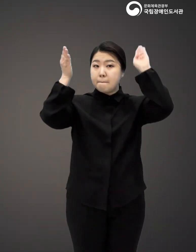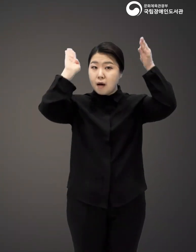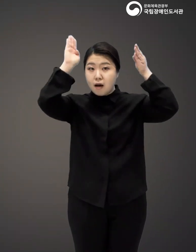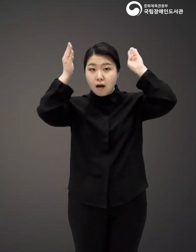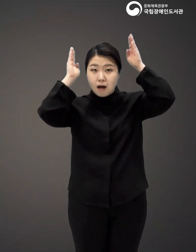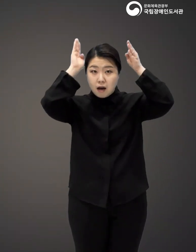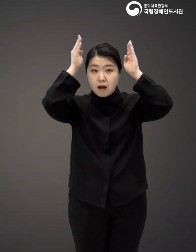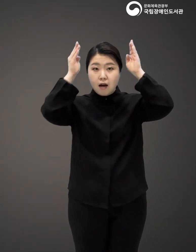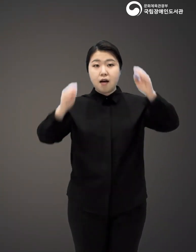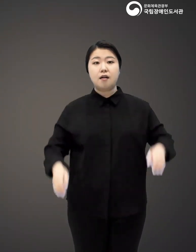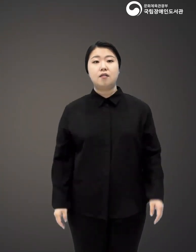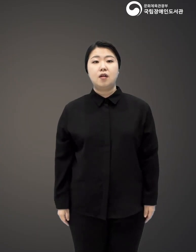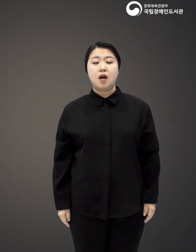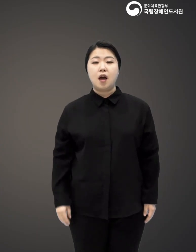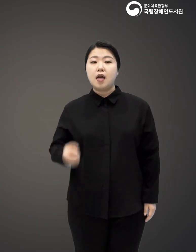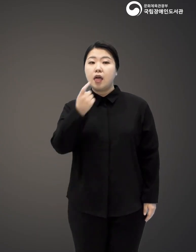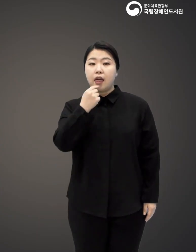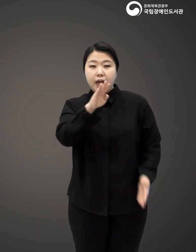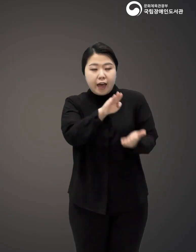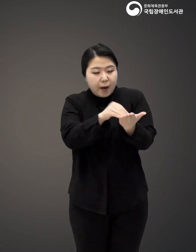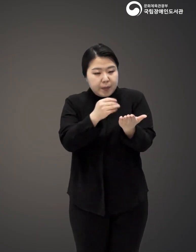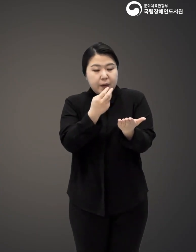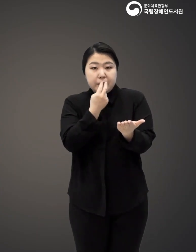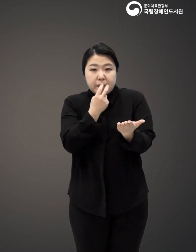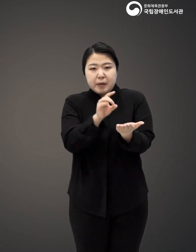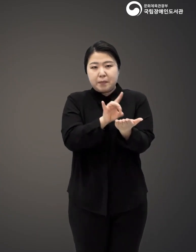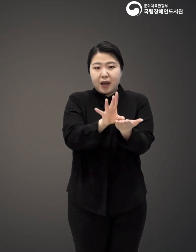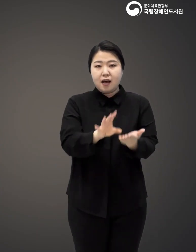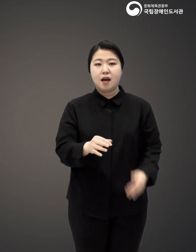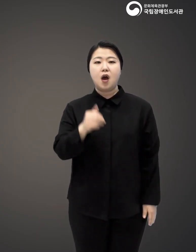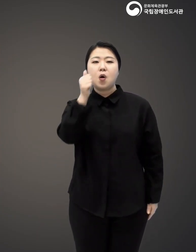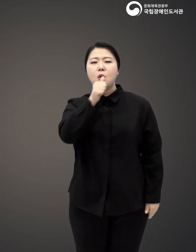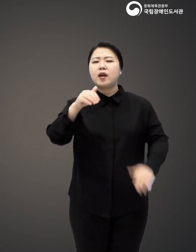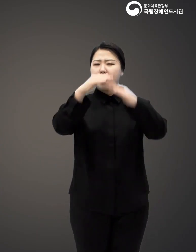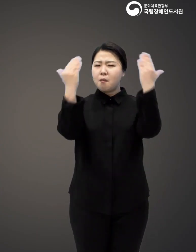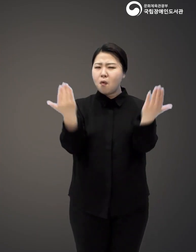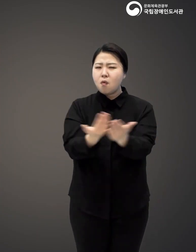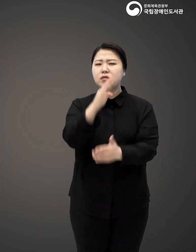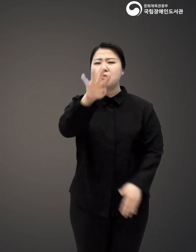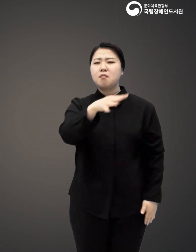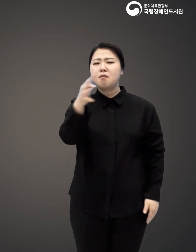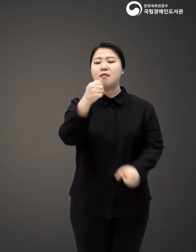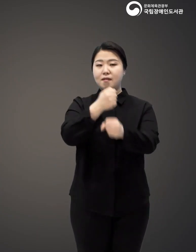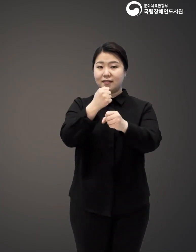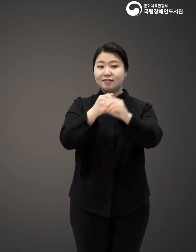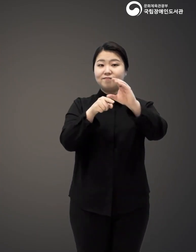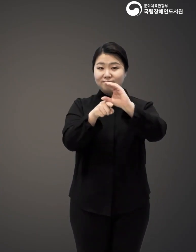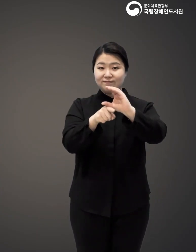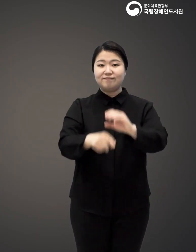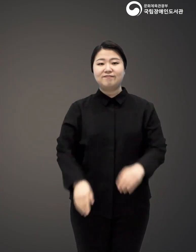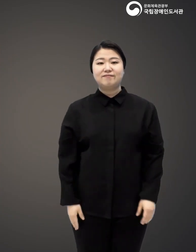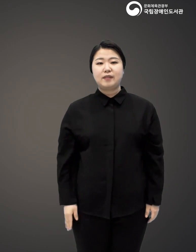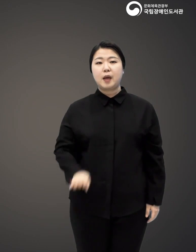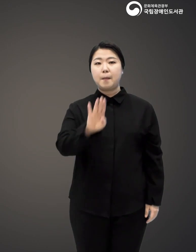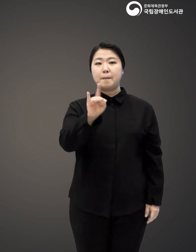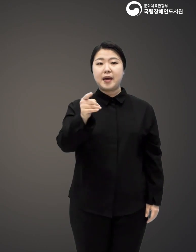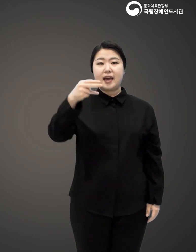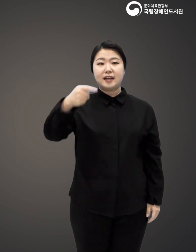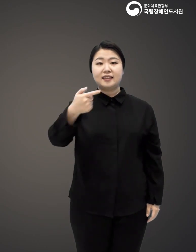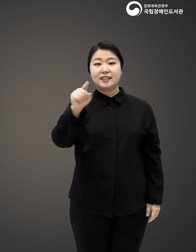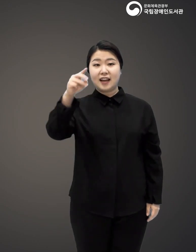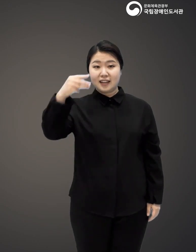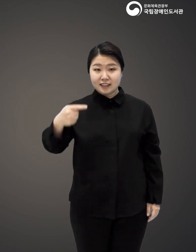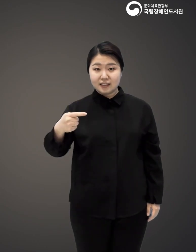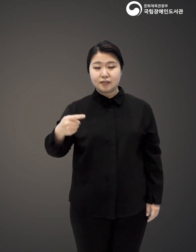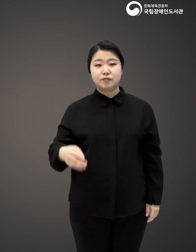돌아가는 귓바퀴 냄새를 제거하는 겸 상대적이며 절대적인 고양이 백과사전 베르나르